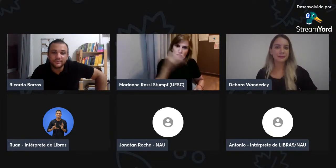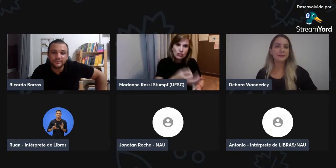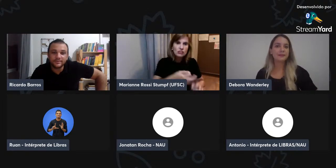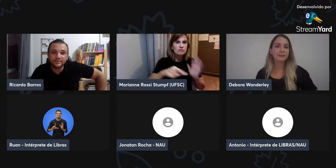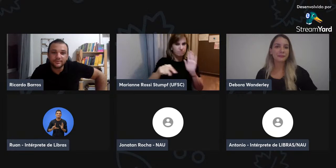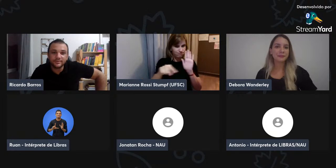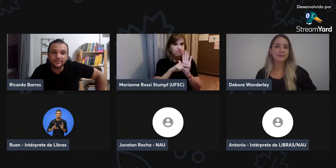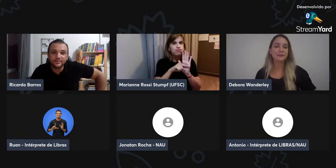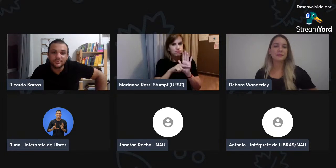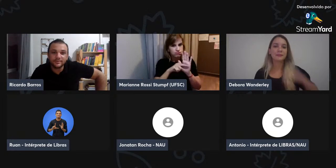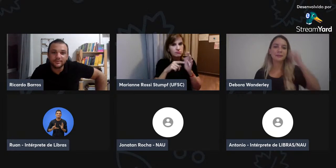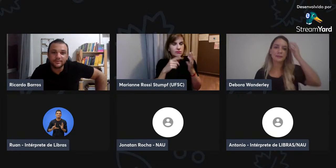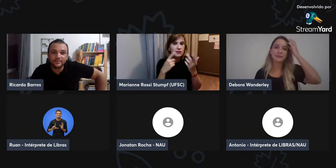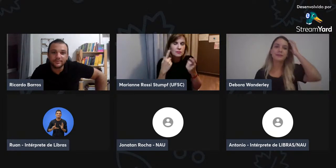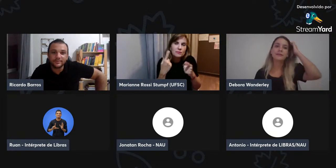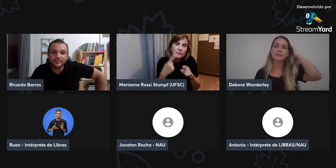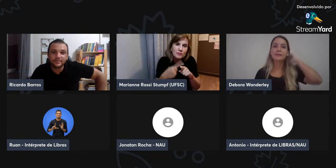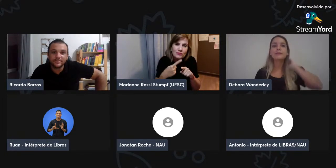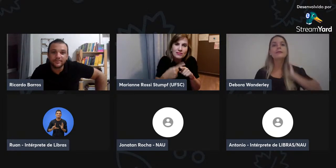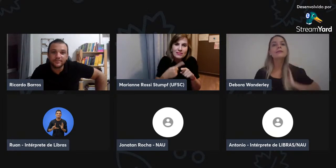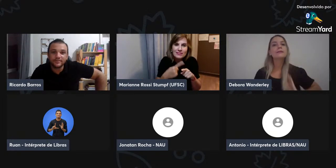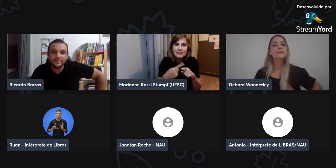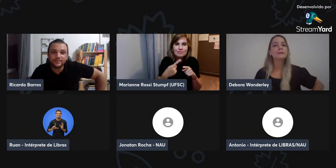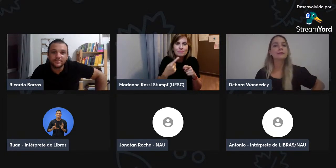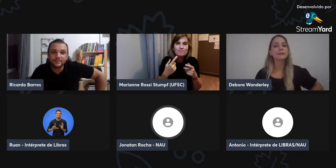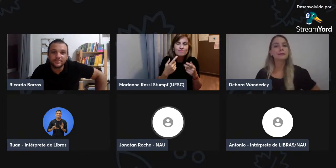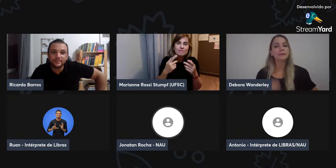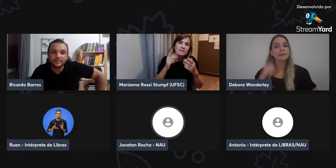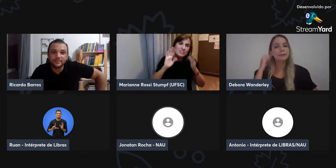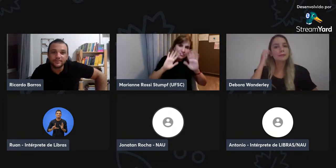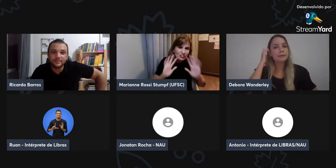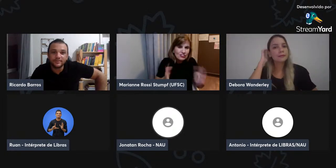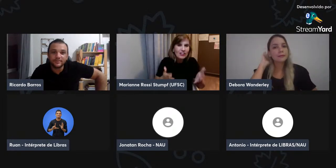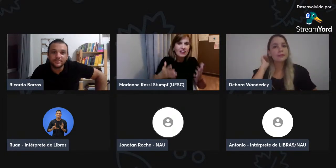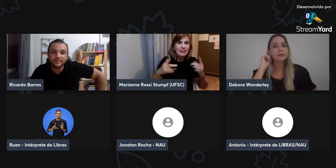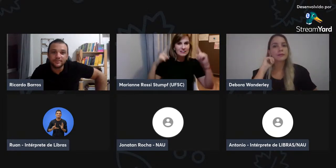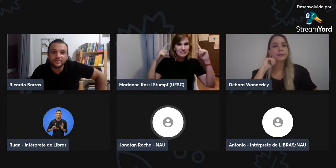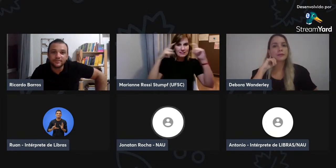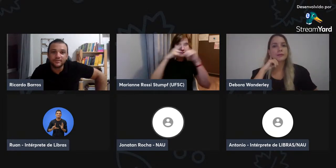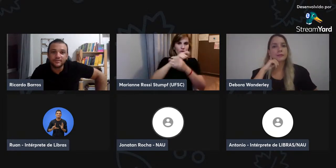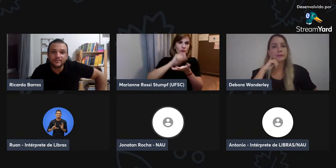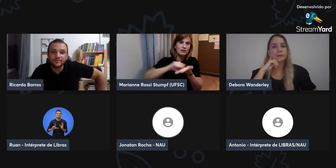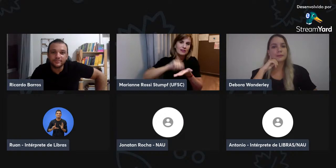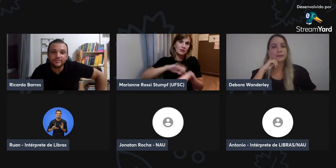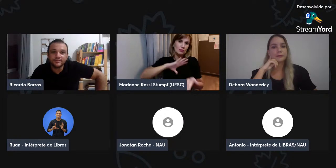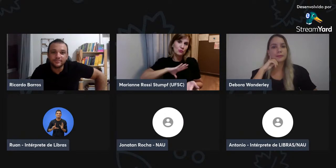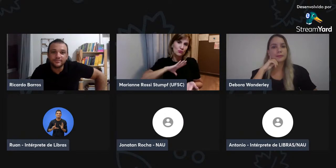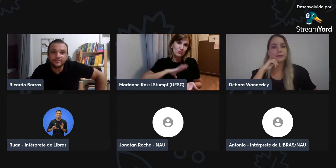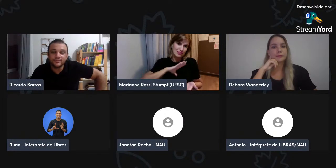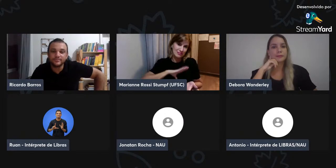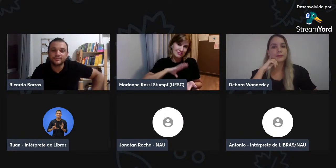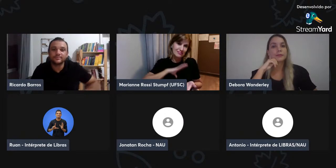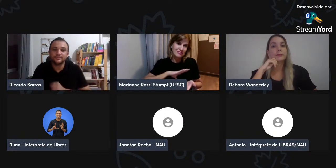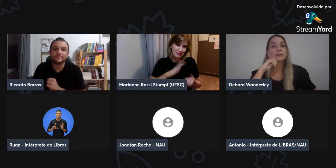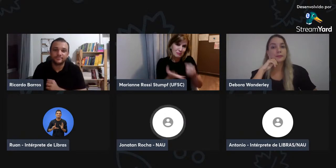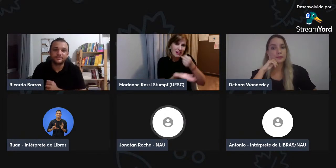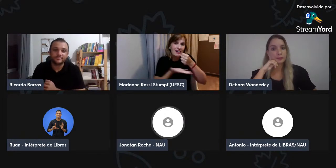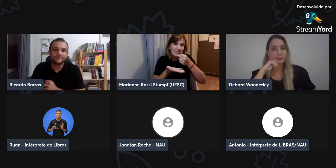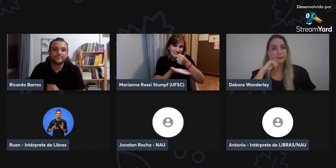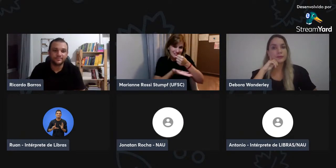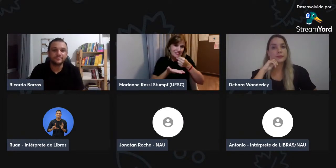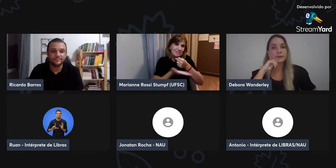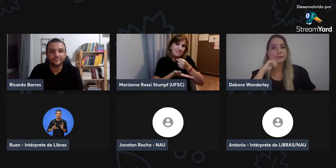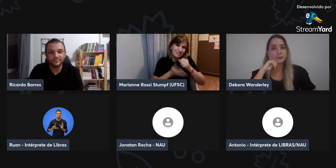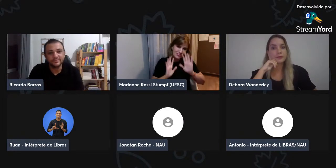era só reclamação, pessoas tinham forte opinião negativa sobre a escrita de sinais, então,